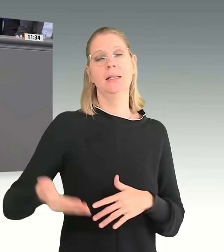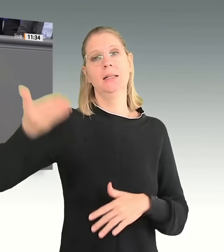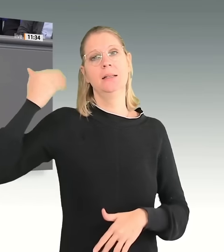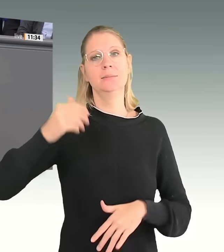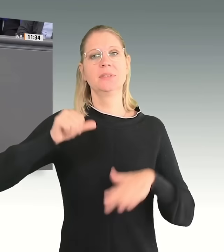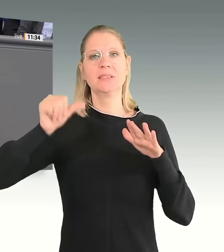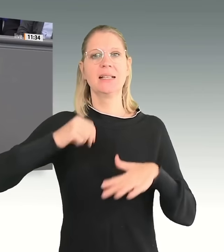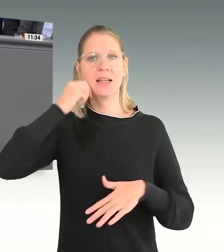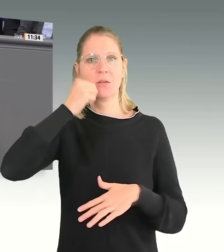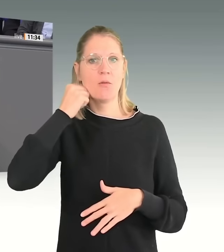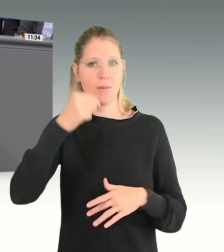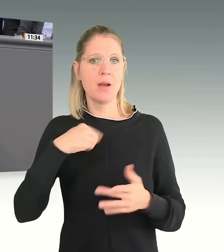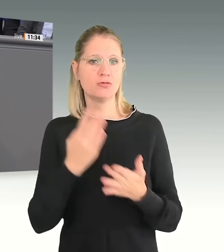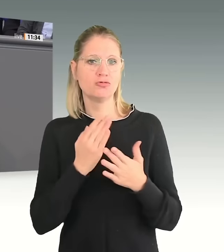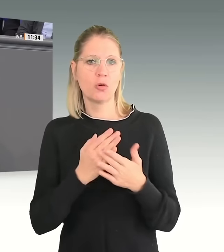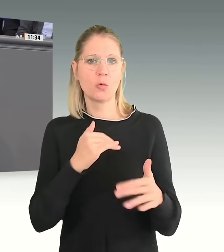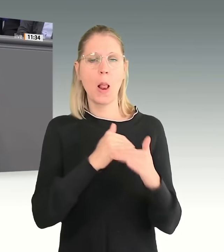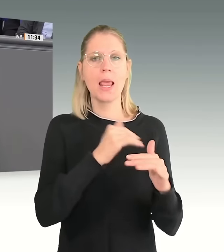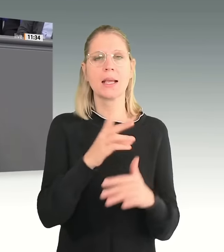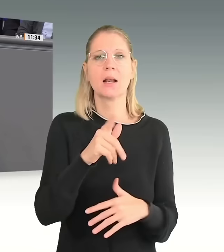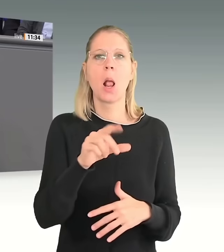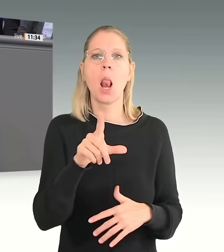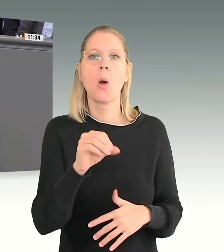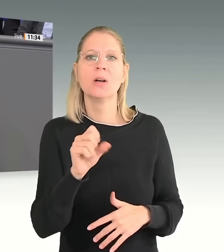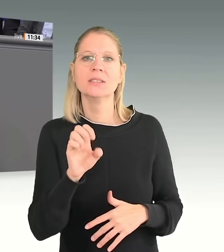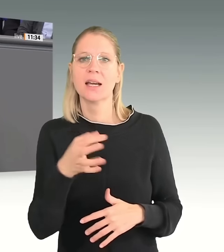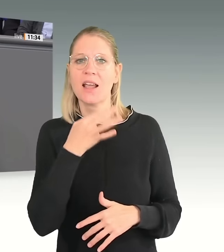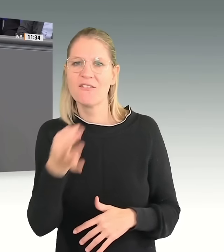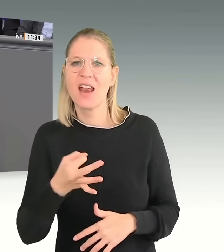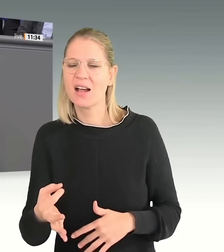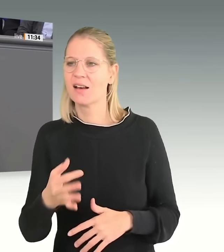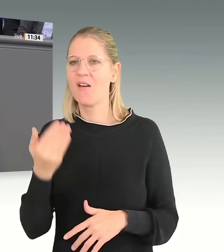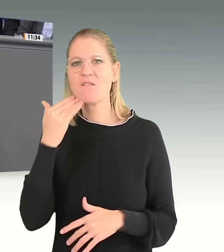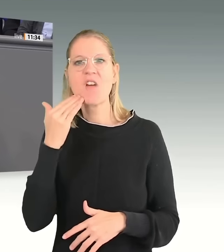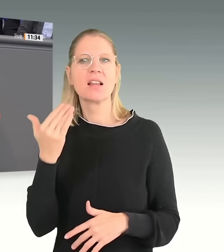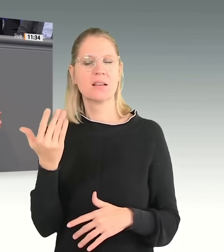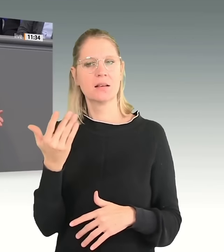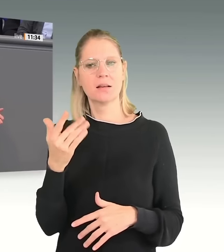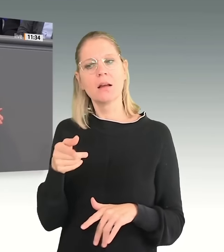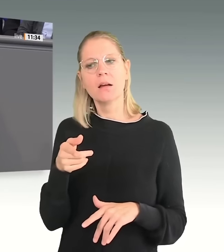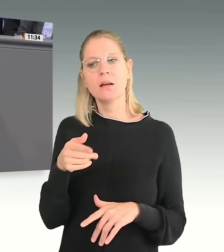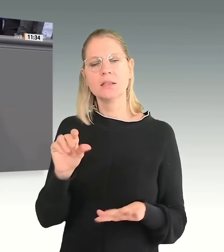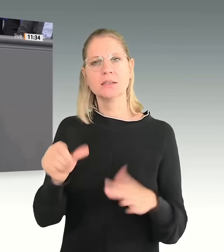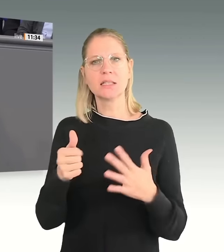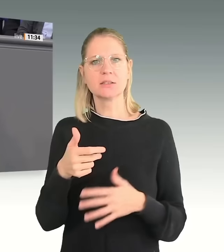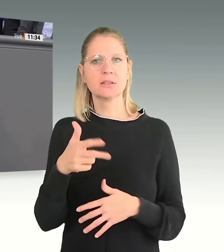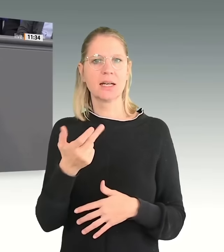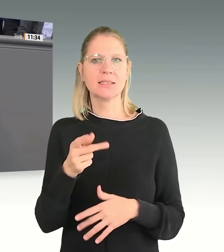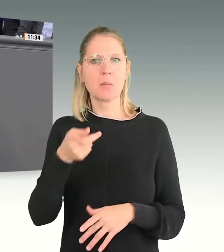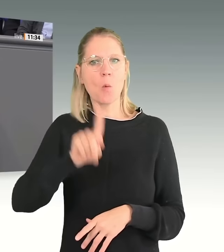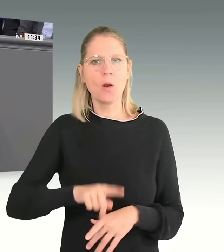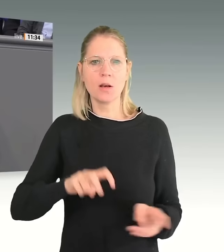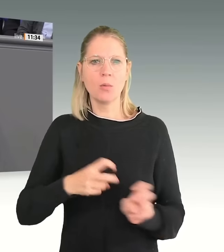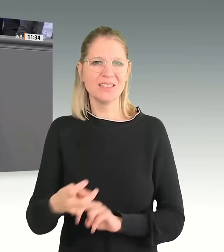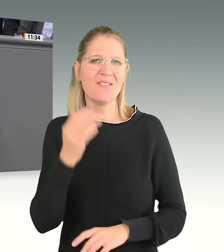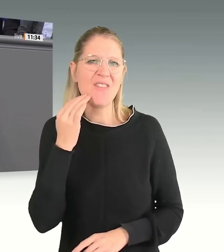Klose gefragt, wann setzen wir um die 36 Monate. Dann gab es gar keine Antwort. Und seitdem sind wieder